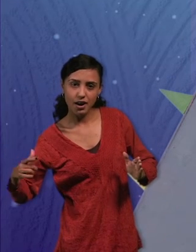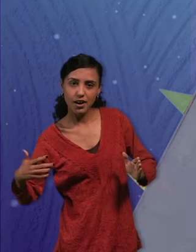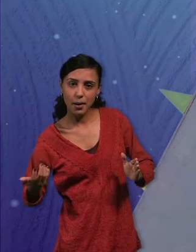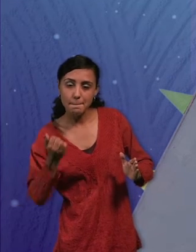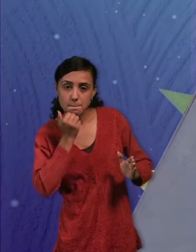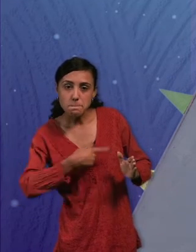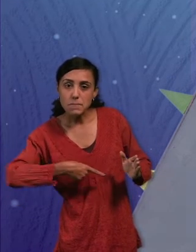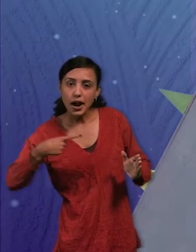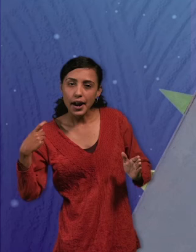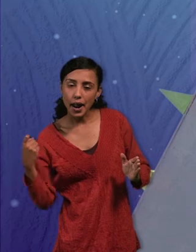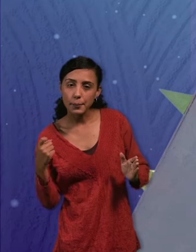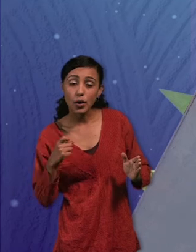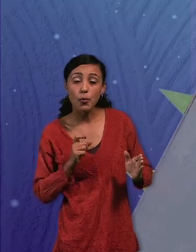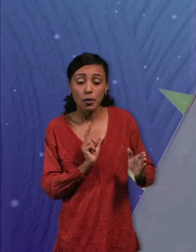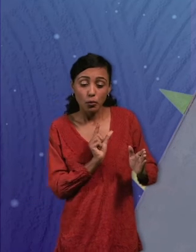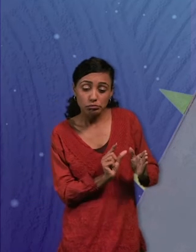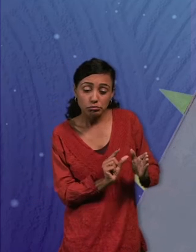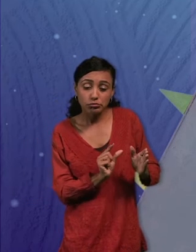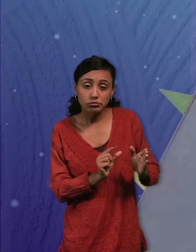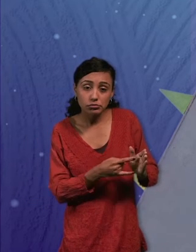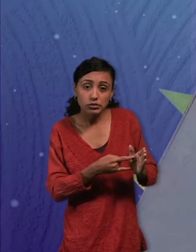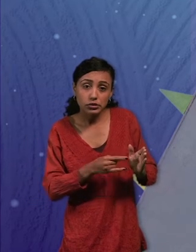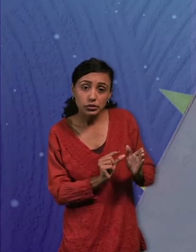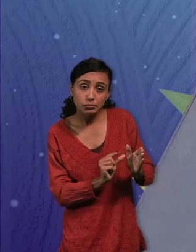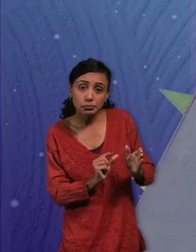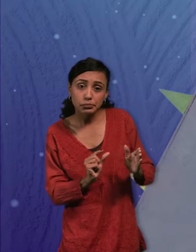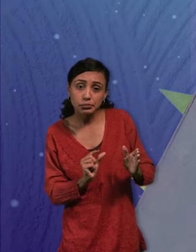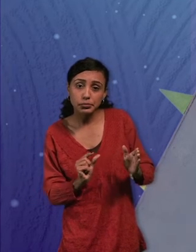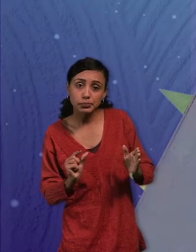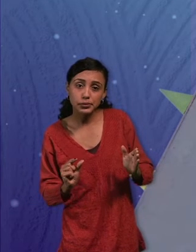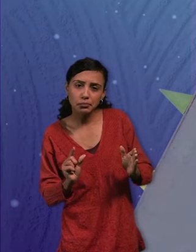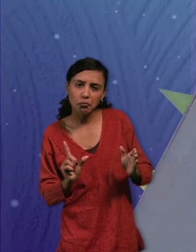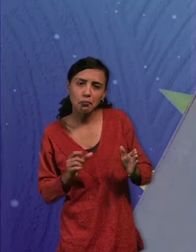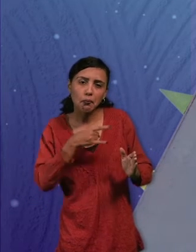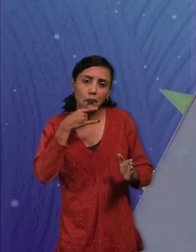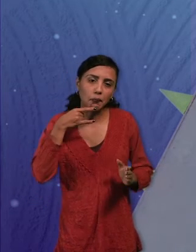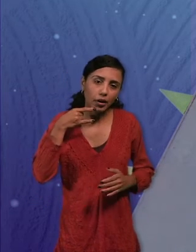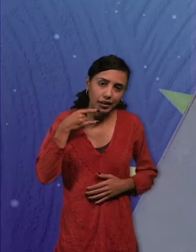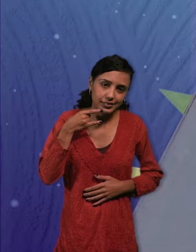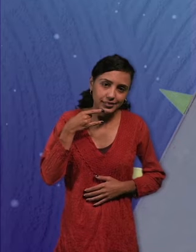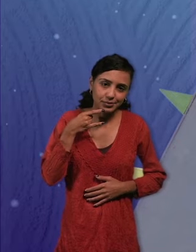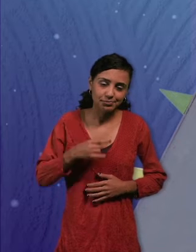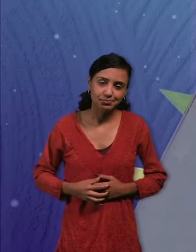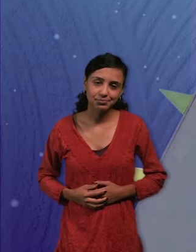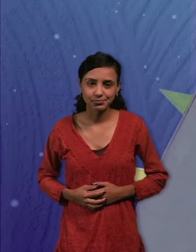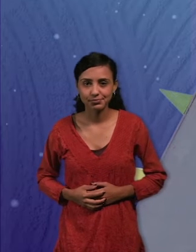rápida va a ser la animación. Mientras más pequeños sean esos movimientos, va a ser más lenta nuestra